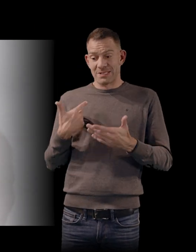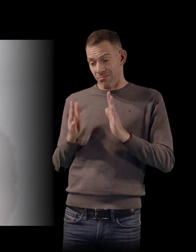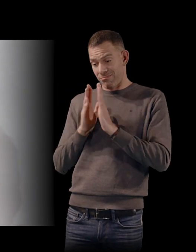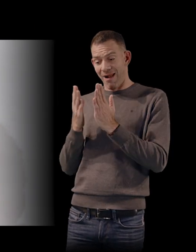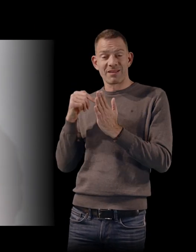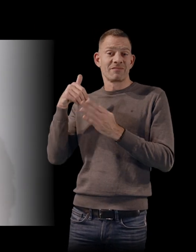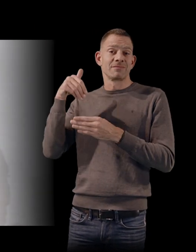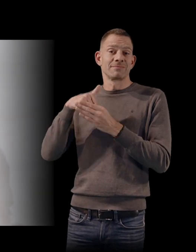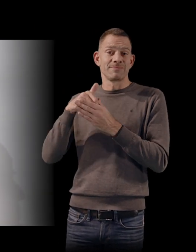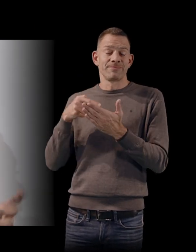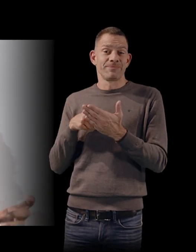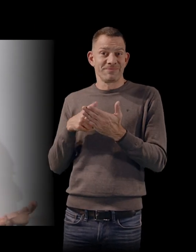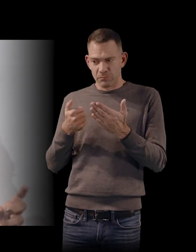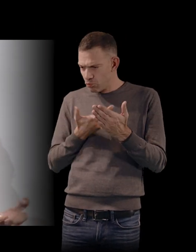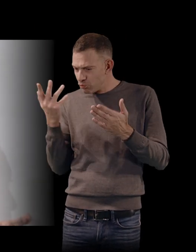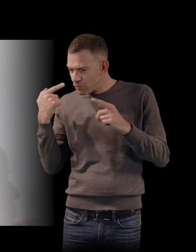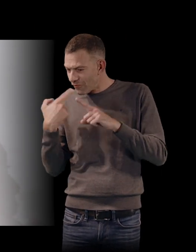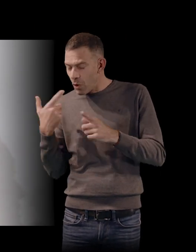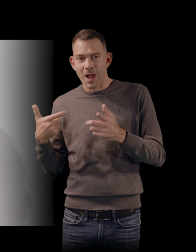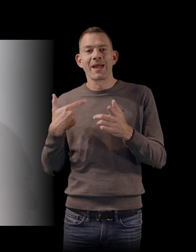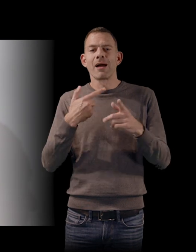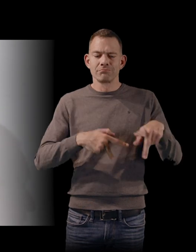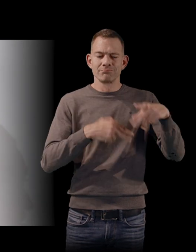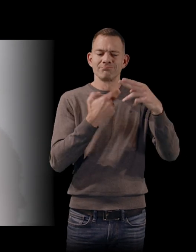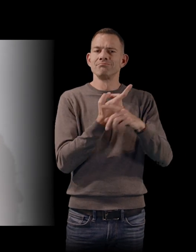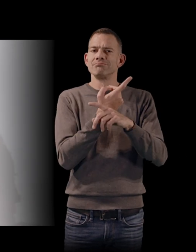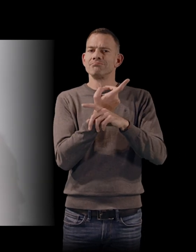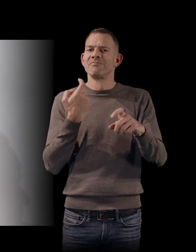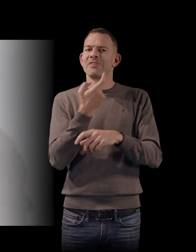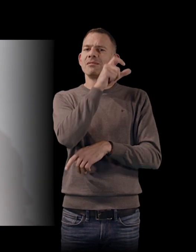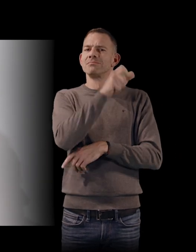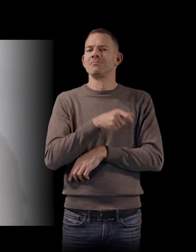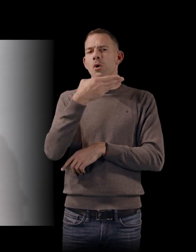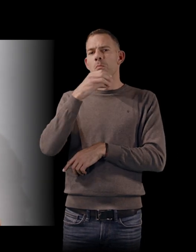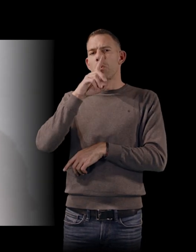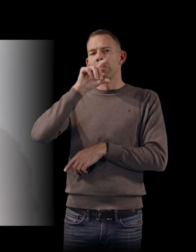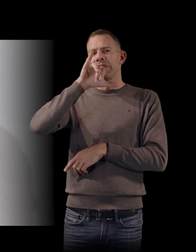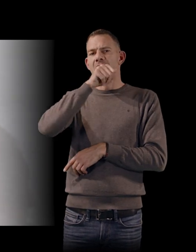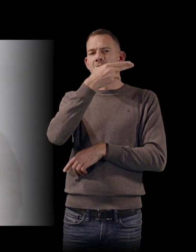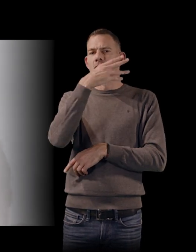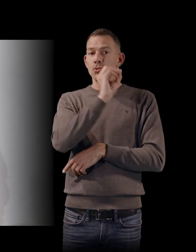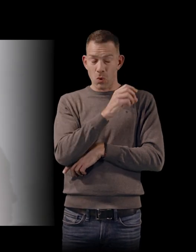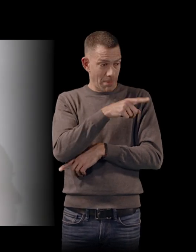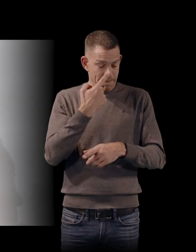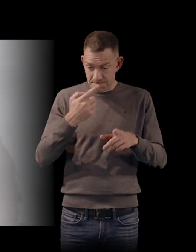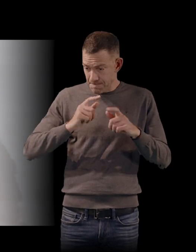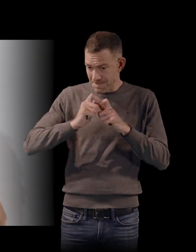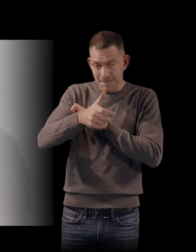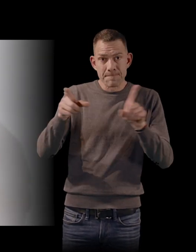moments, j'ai mis des petits passages de Modiano. Parce que c'est vrai que c'est un peu la même démarche. On se pose une